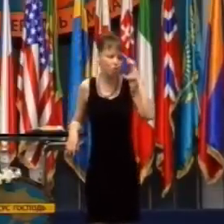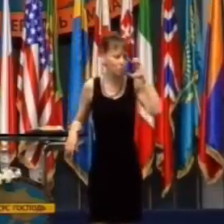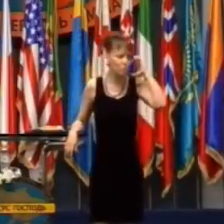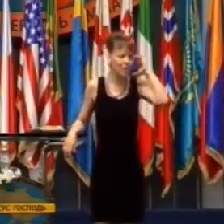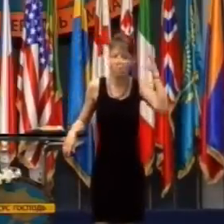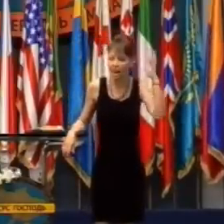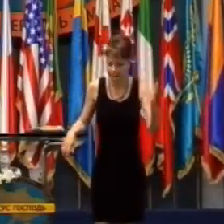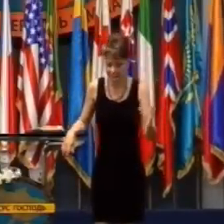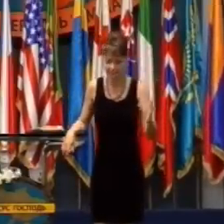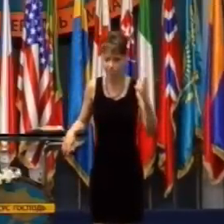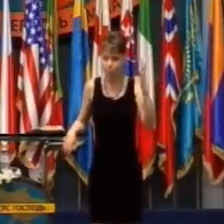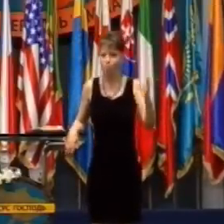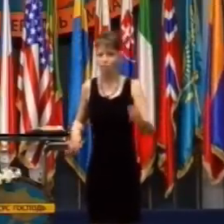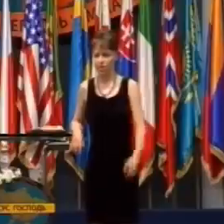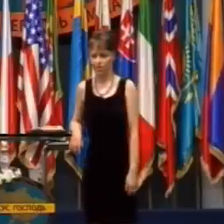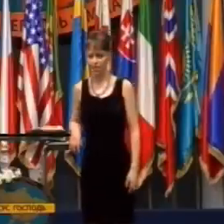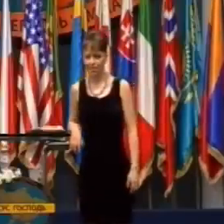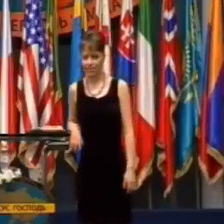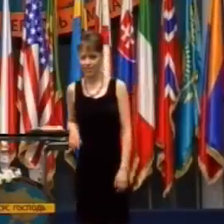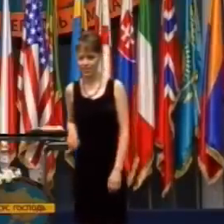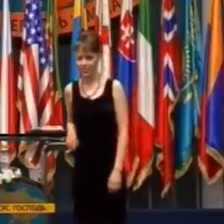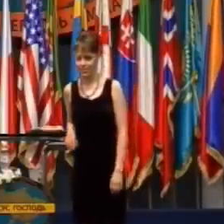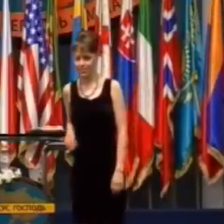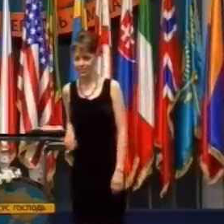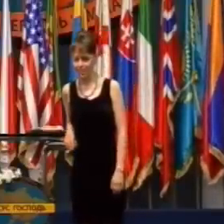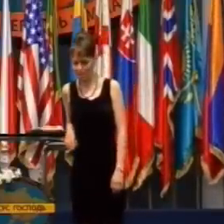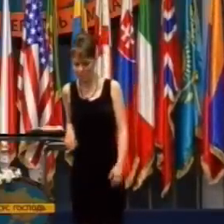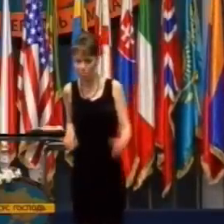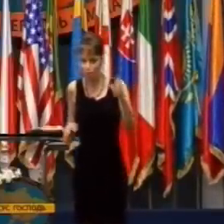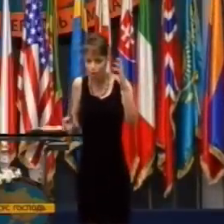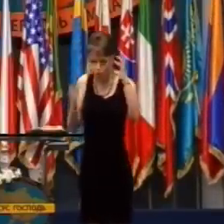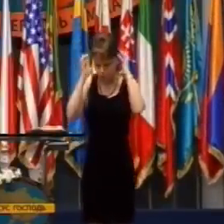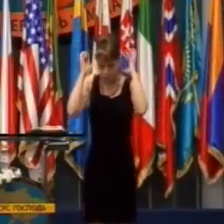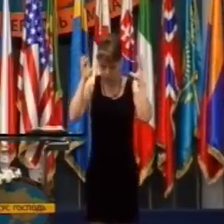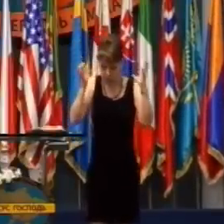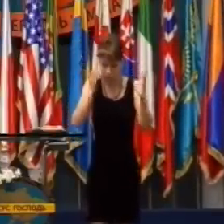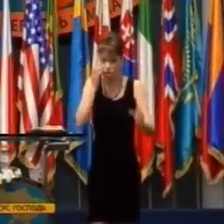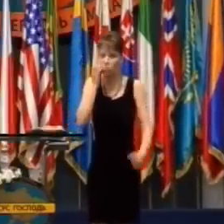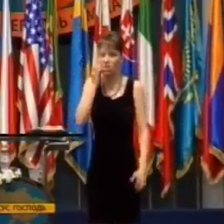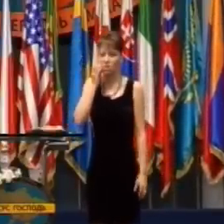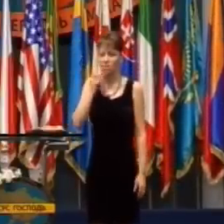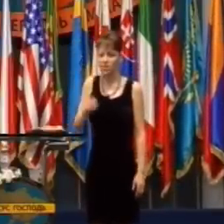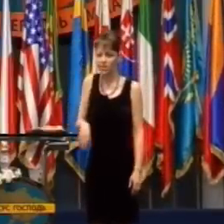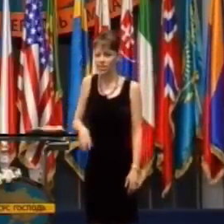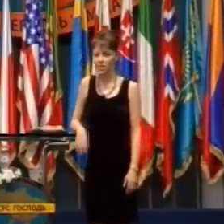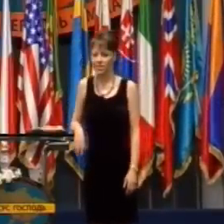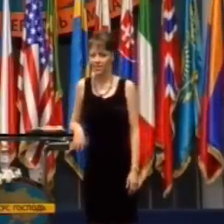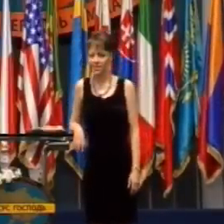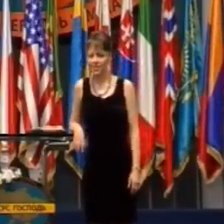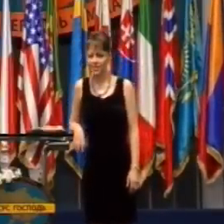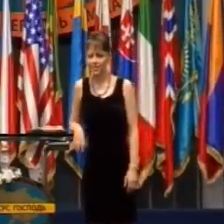Nemôže pochopiť celého Boha. a miň polnosti, my nerozumiejeme.